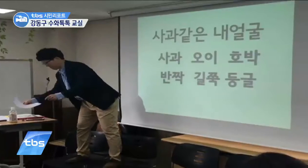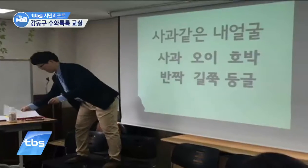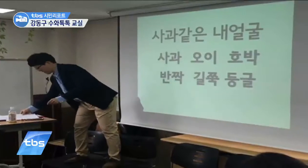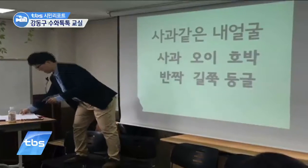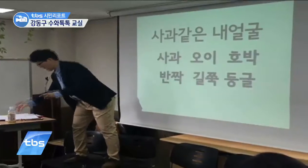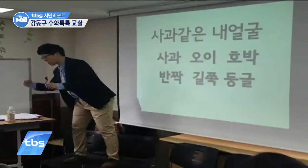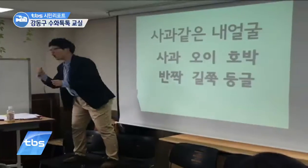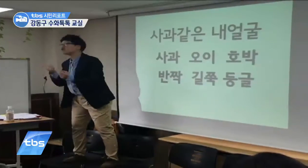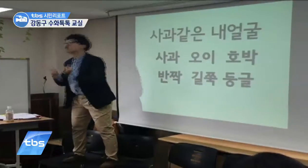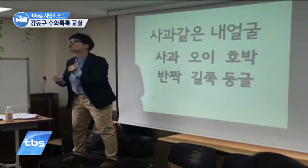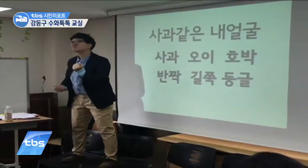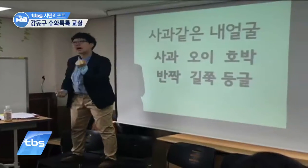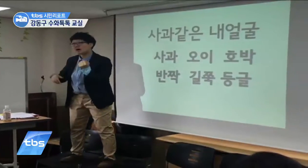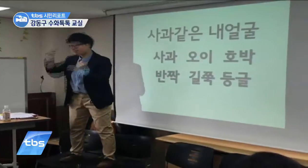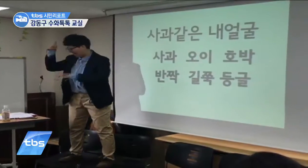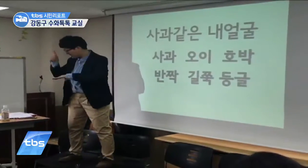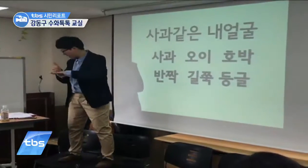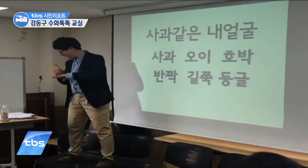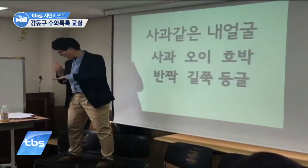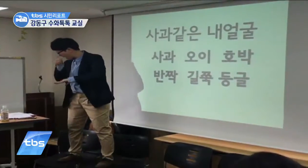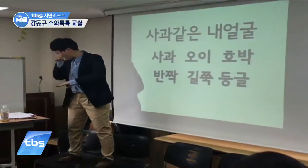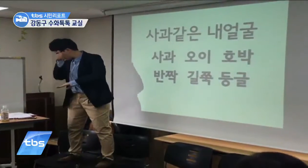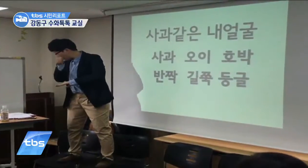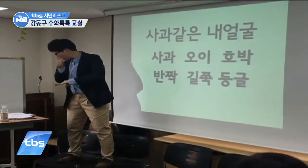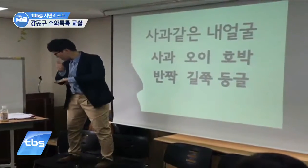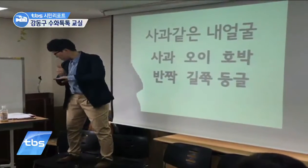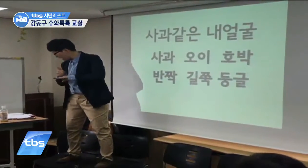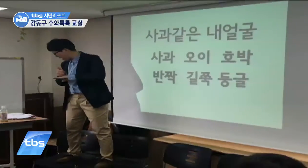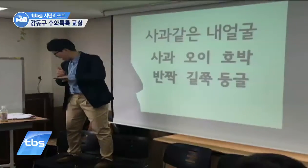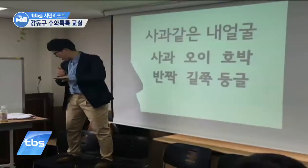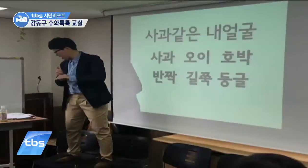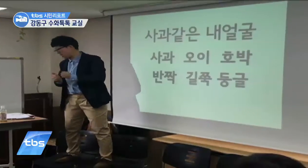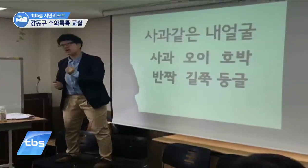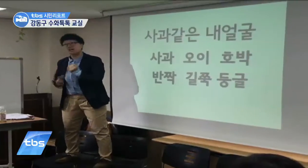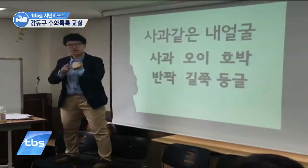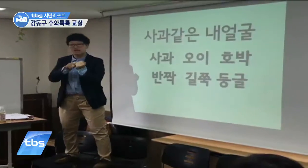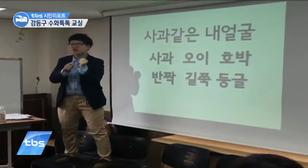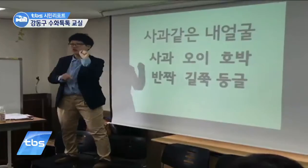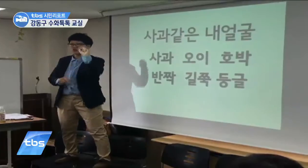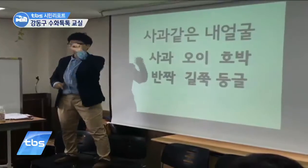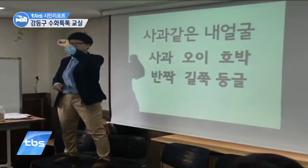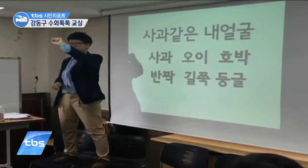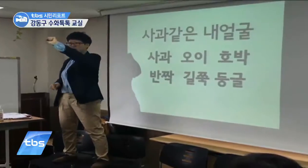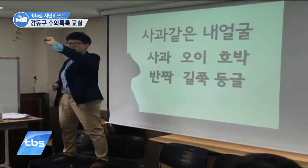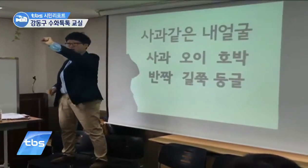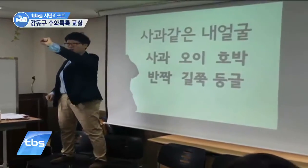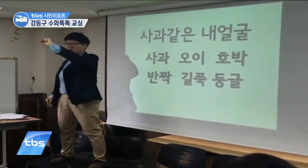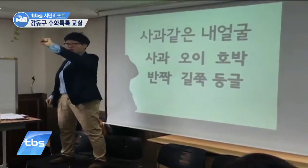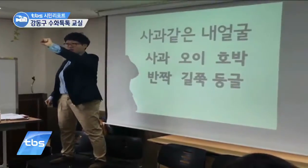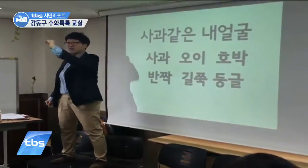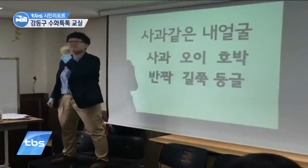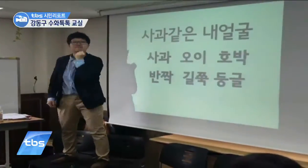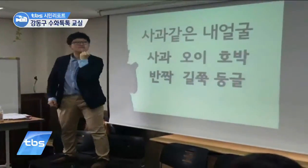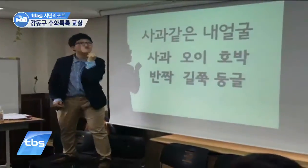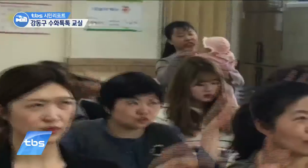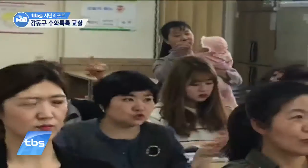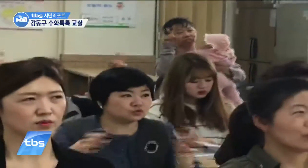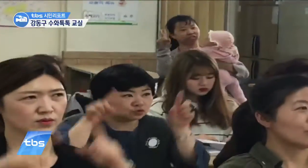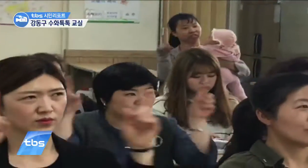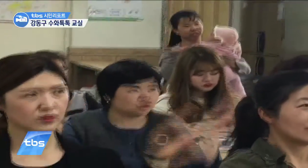표현합니다. 선생님이 일어서서 손을 들어 보이며 어떻게 하는지 시범을 보여주자 이내 수강생들이 손으로